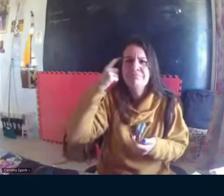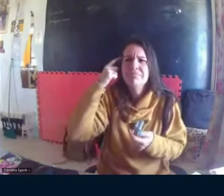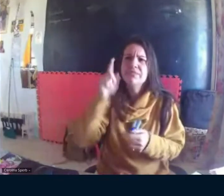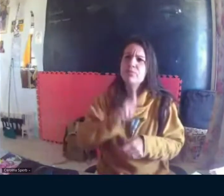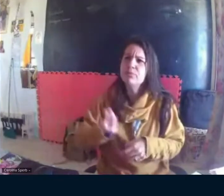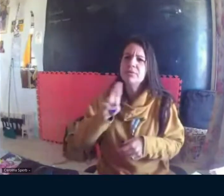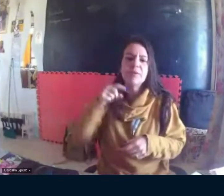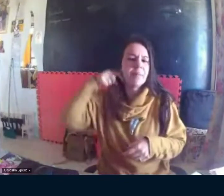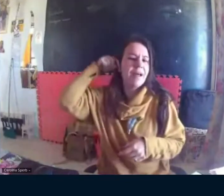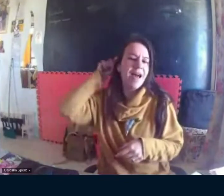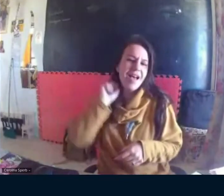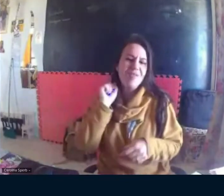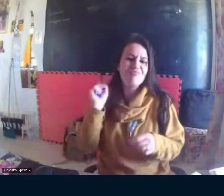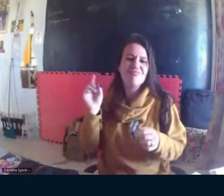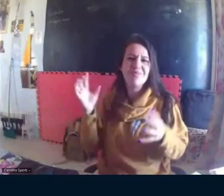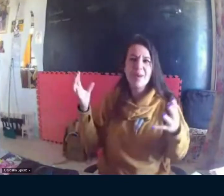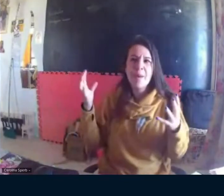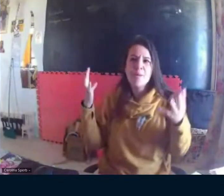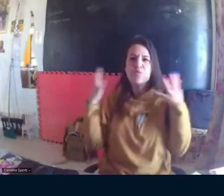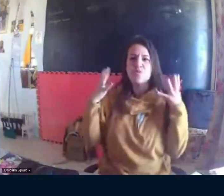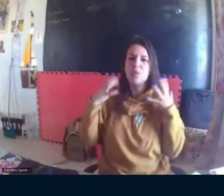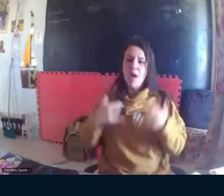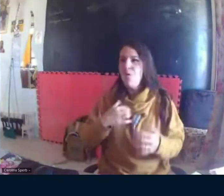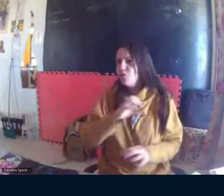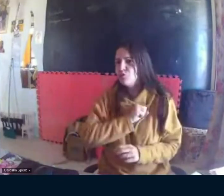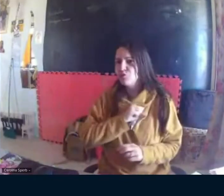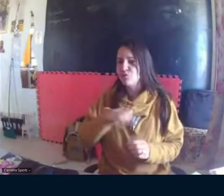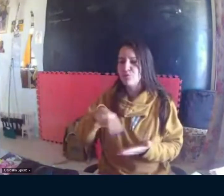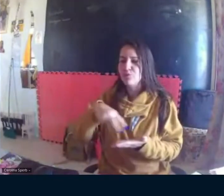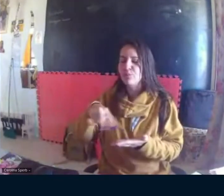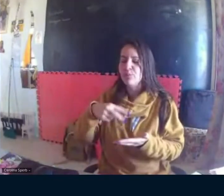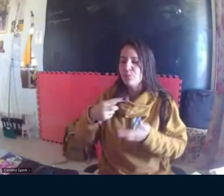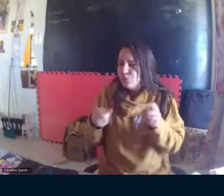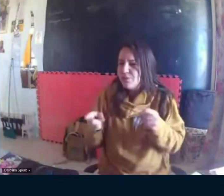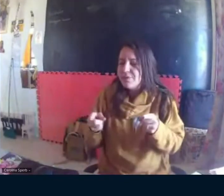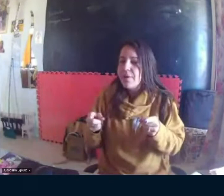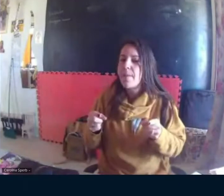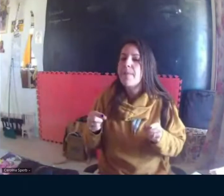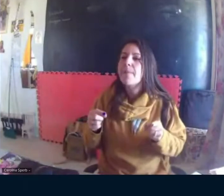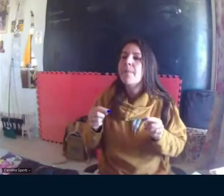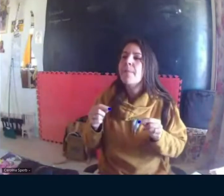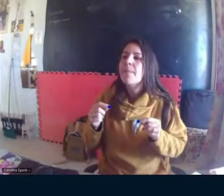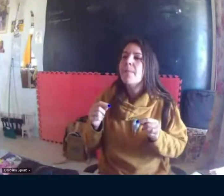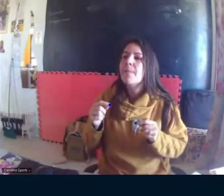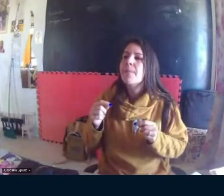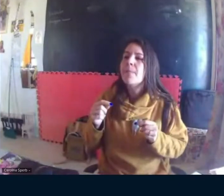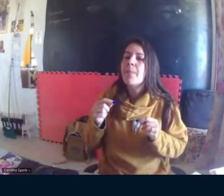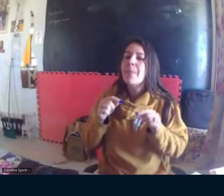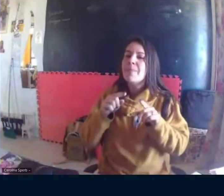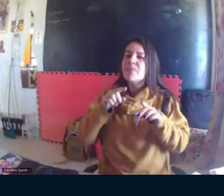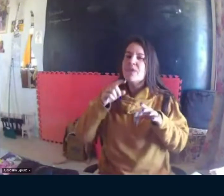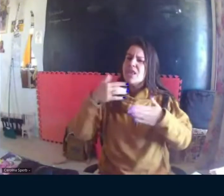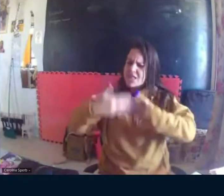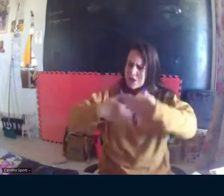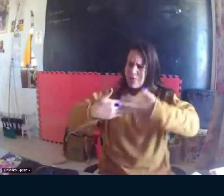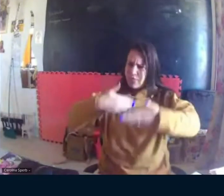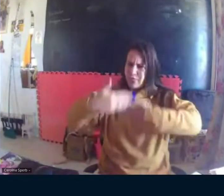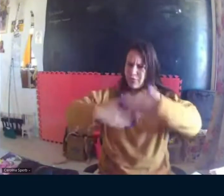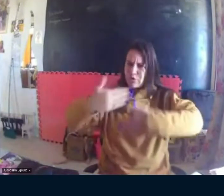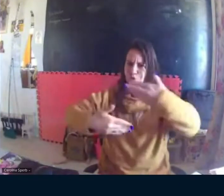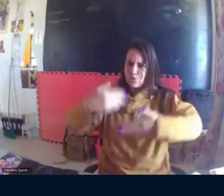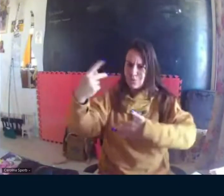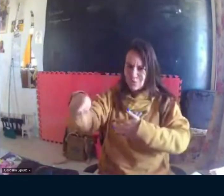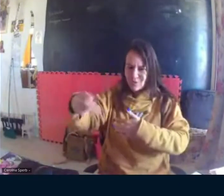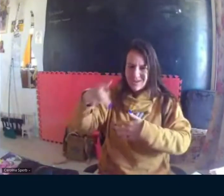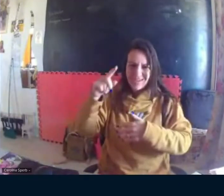Eu quero depois saber mais sobre isso, né? Então, eu gosto de dança, eu também sempre gostei.